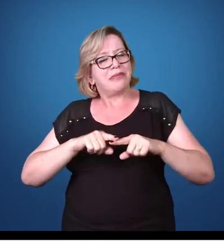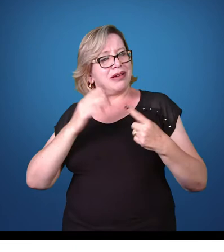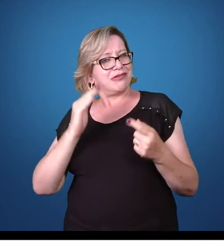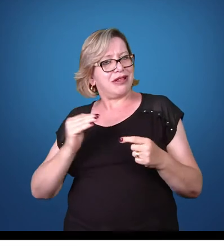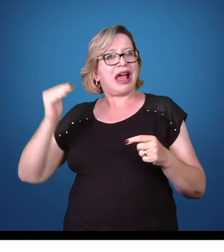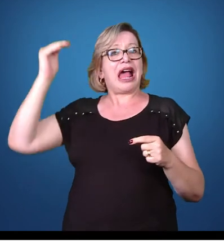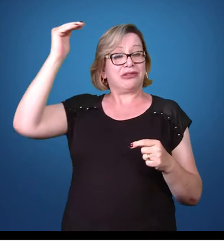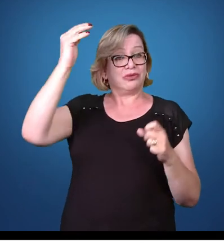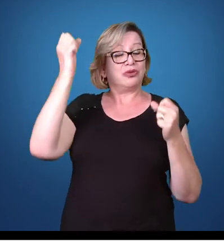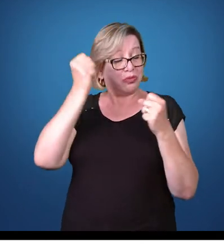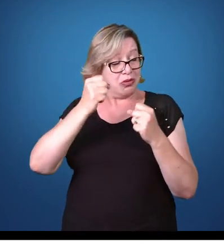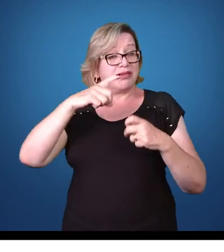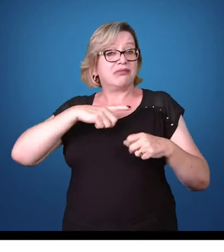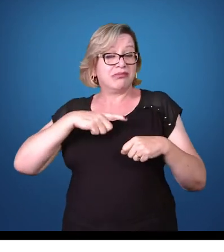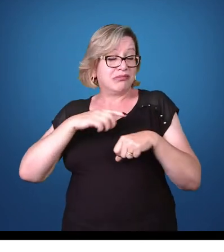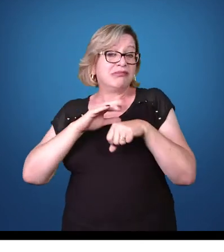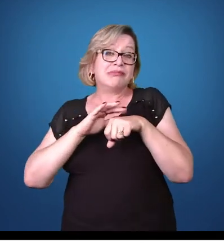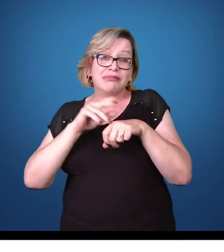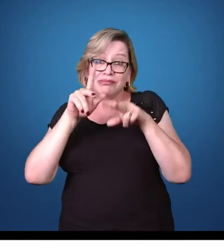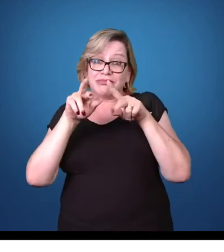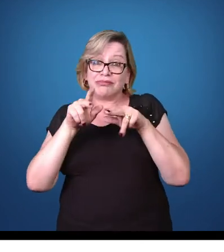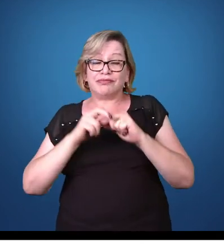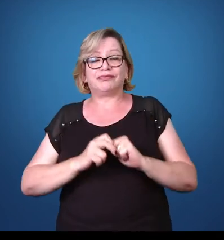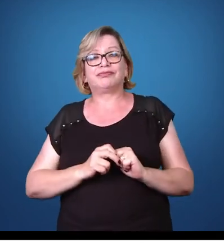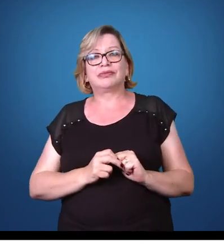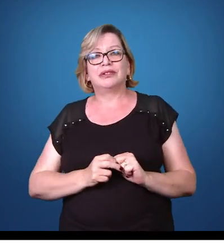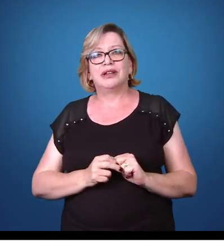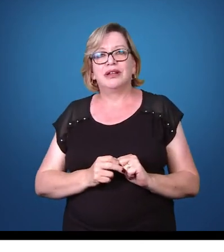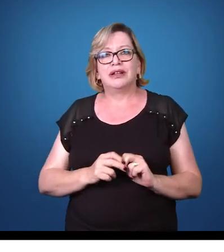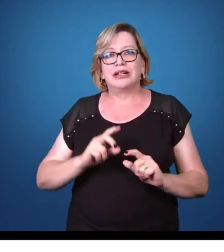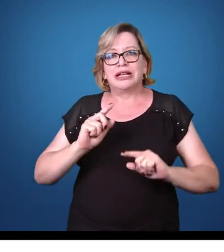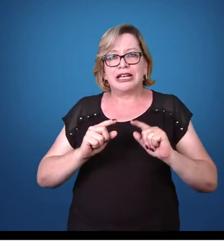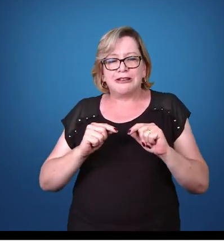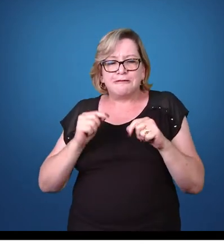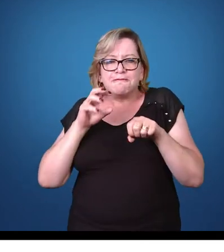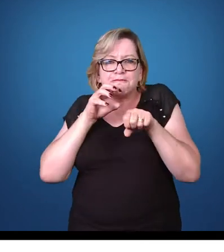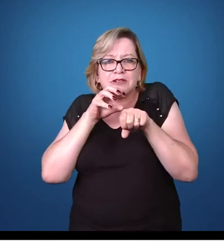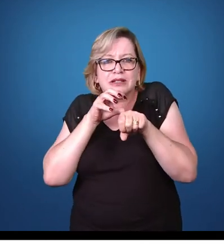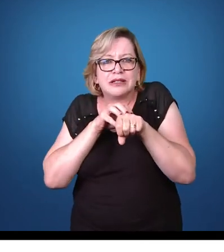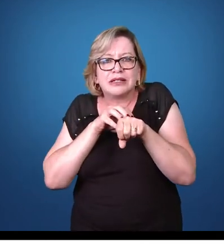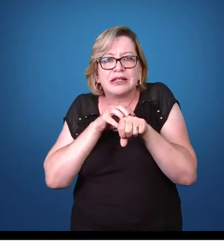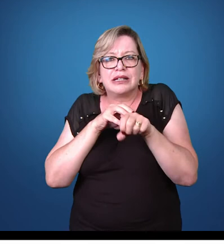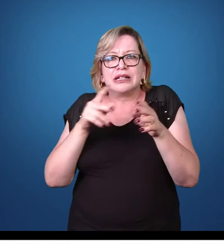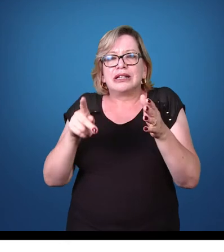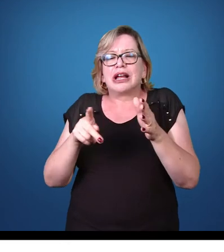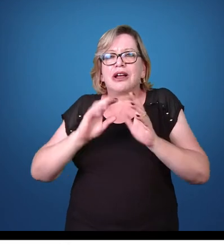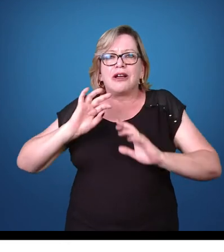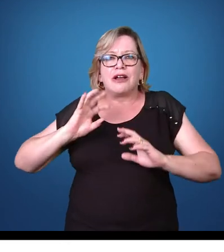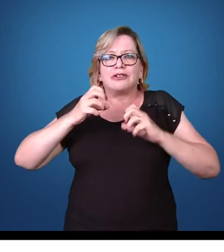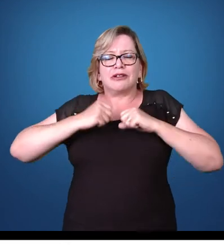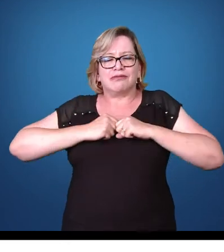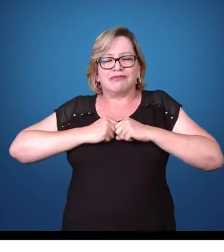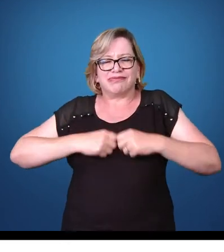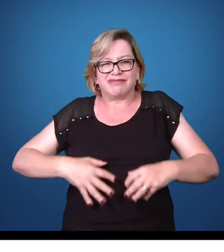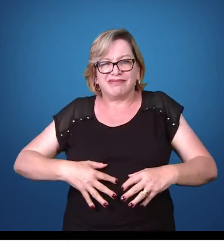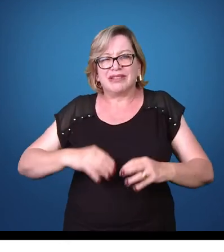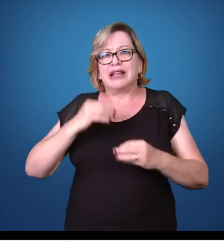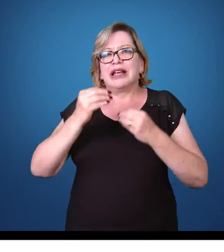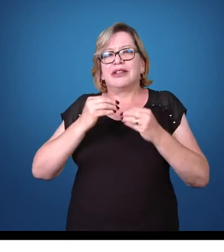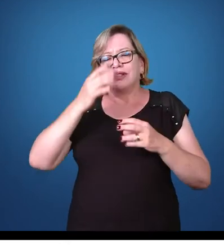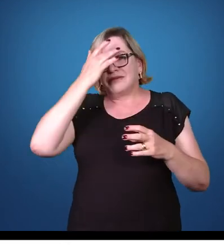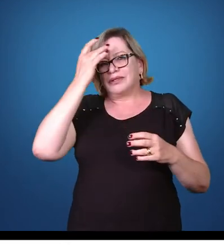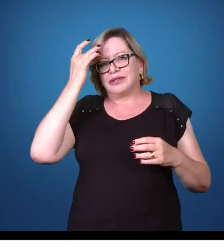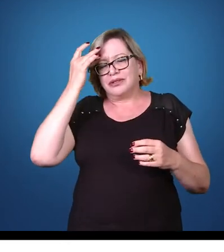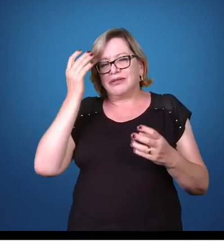esse tipo de parasita. Esse parasita, ele é muito relacionado com a denominada diarreia do viajante. Essa diarreia do